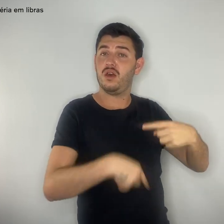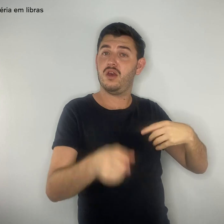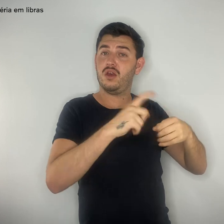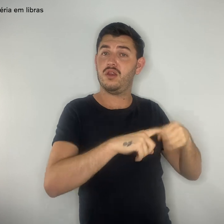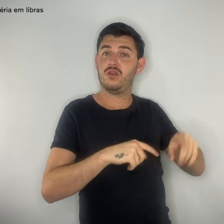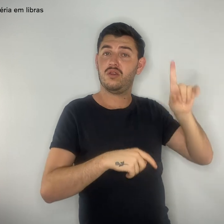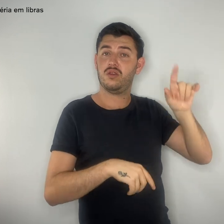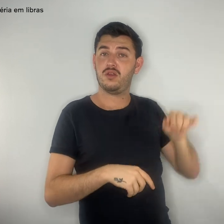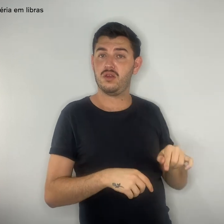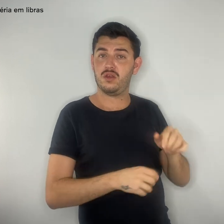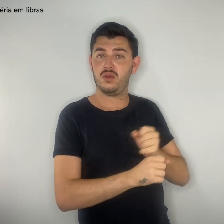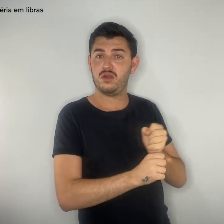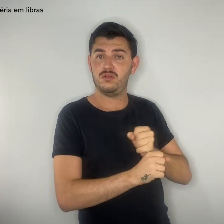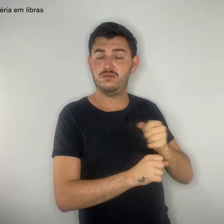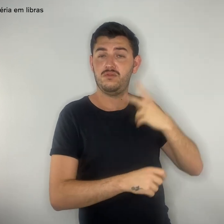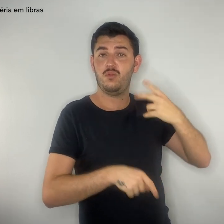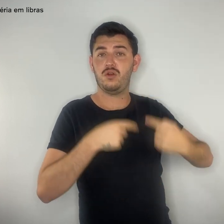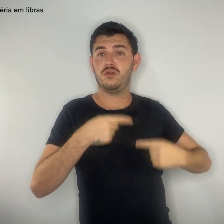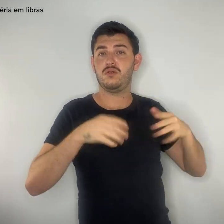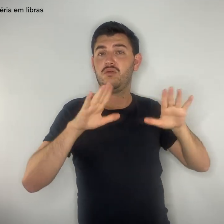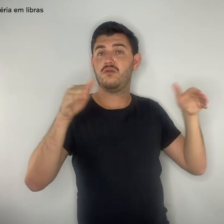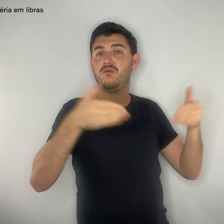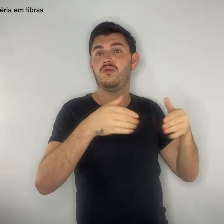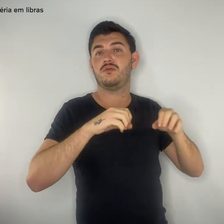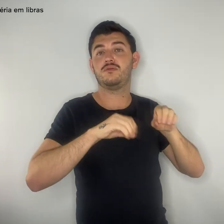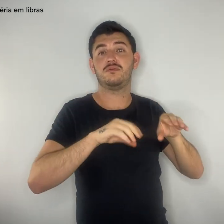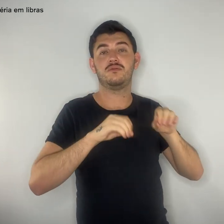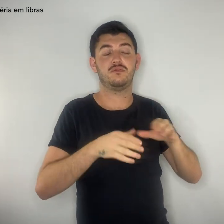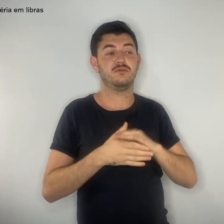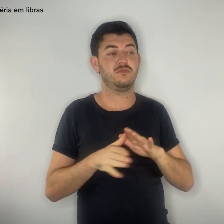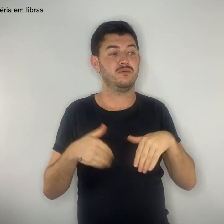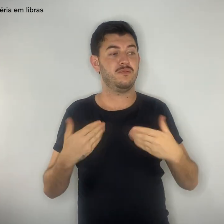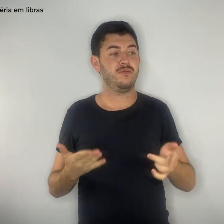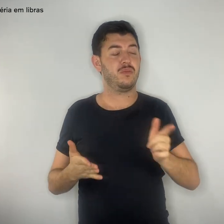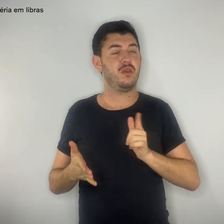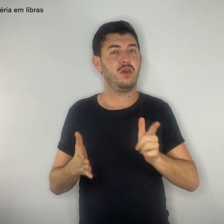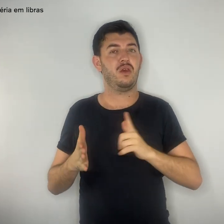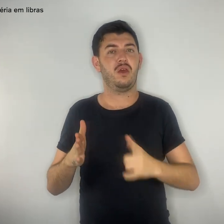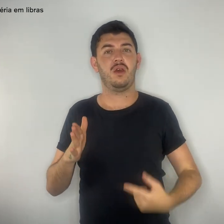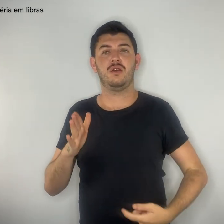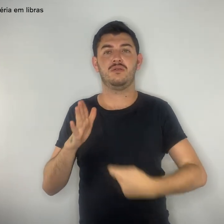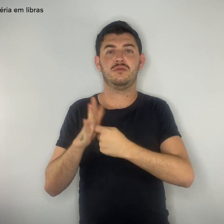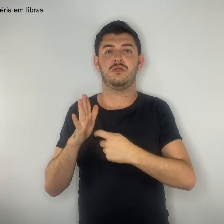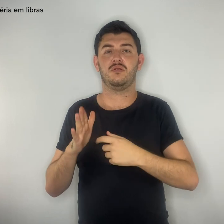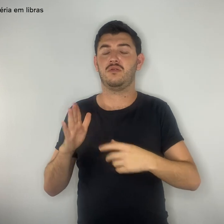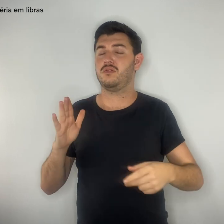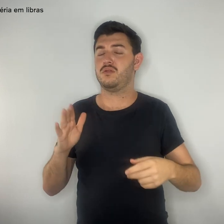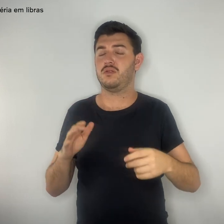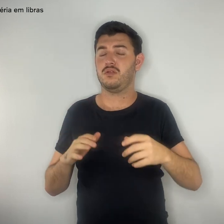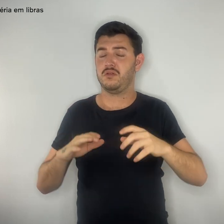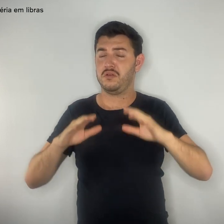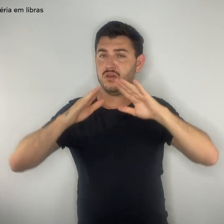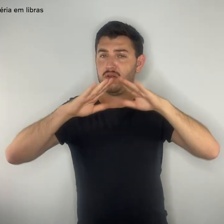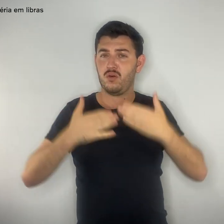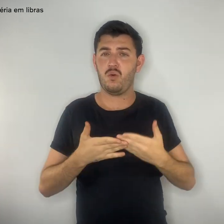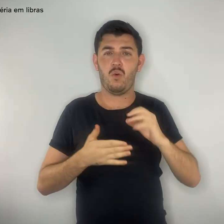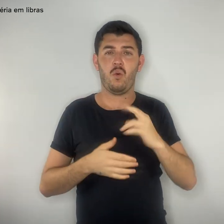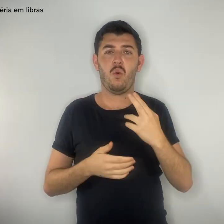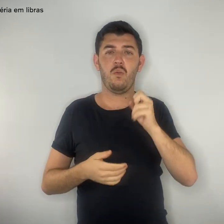política educacional. As queixas de escolas e professores por superlotação de